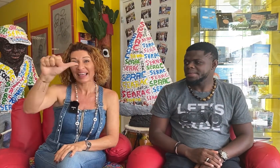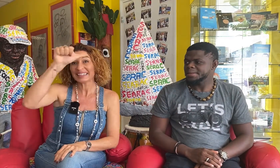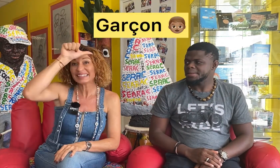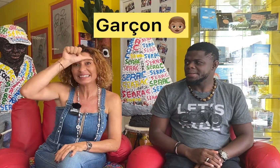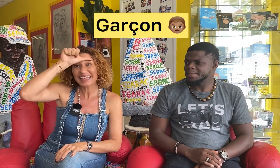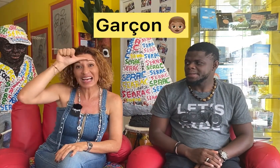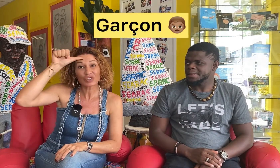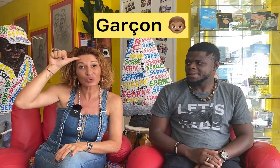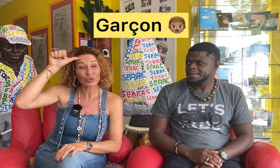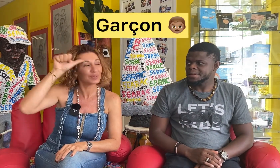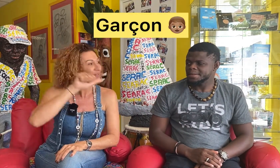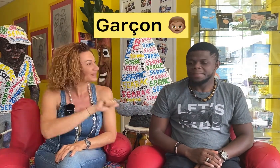Garçon.